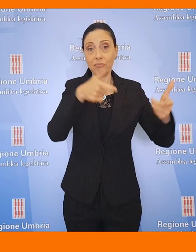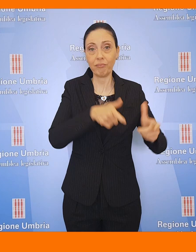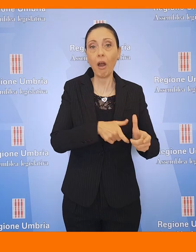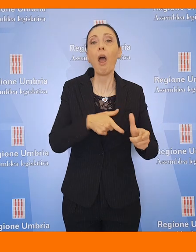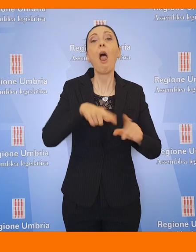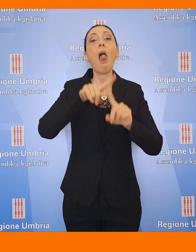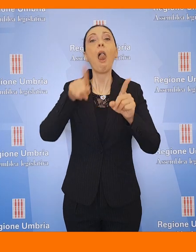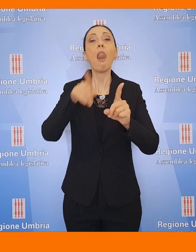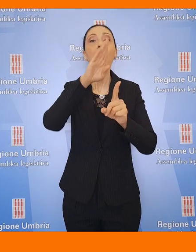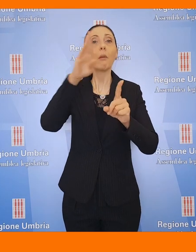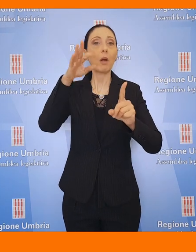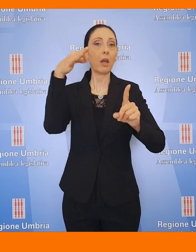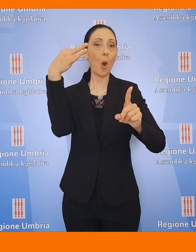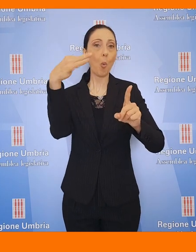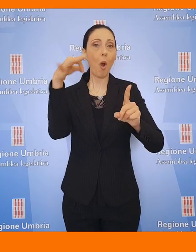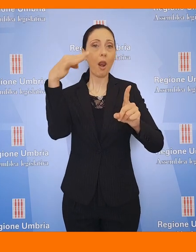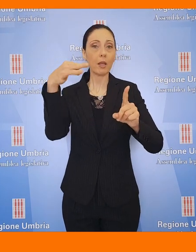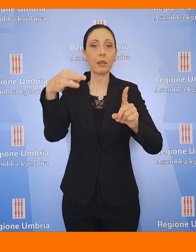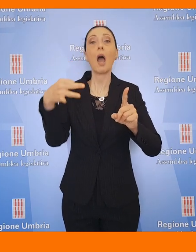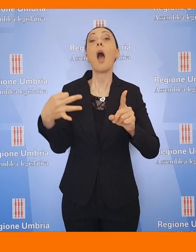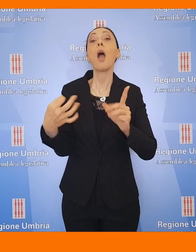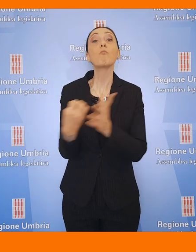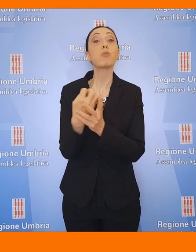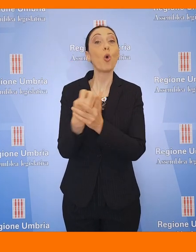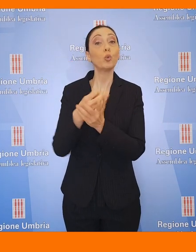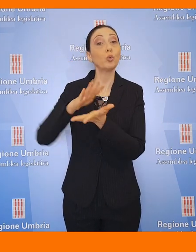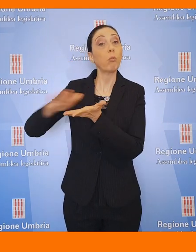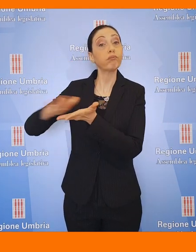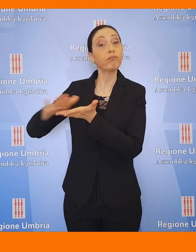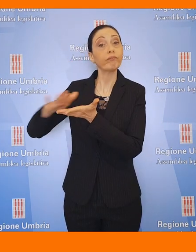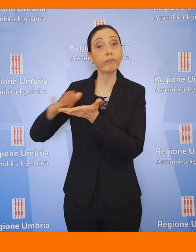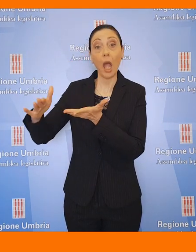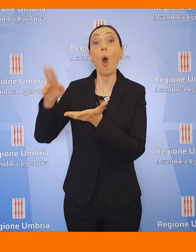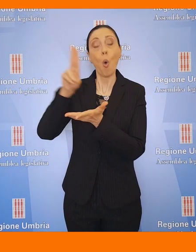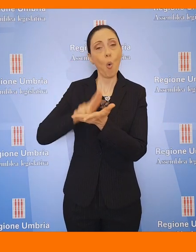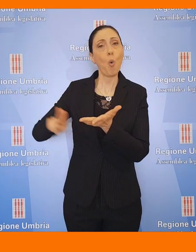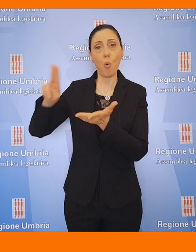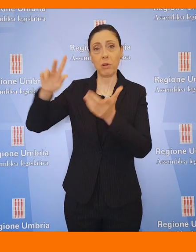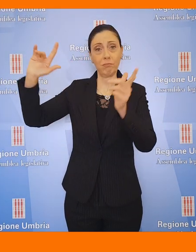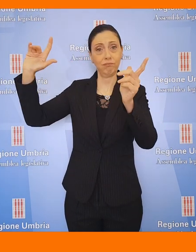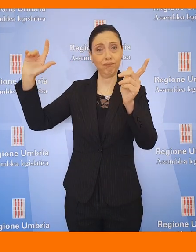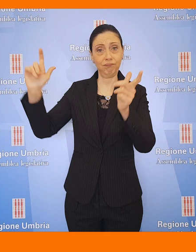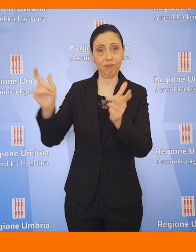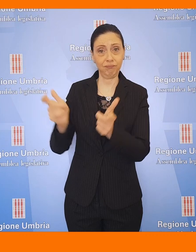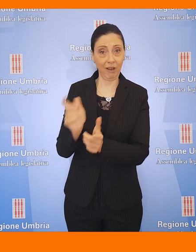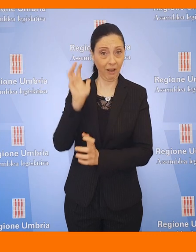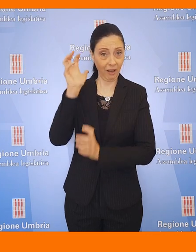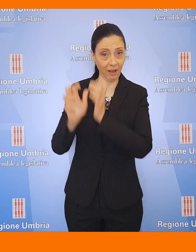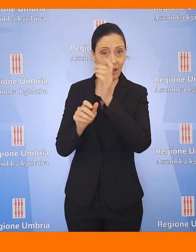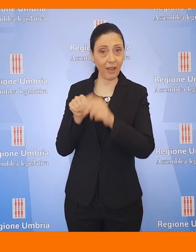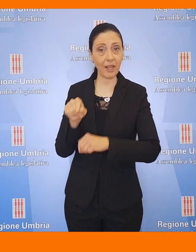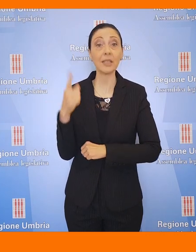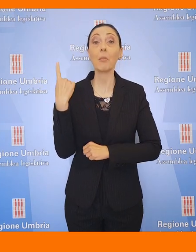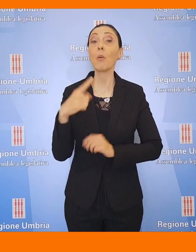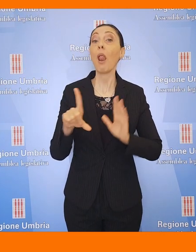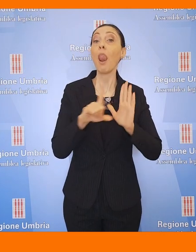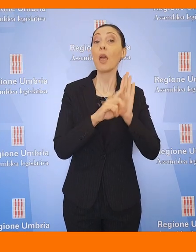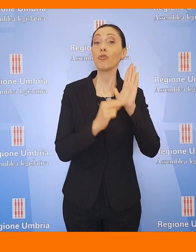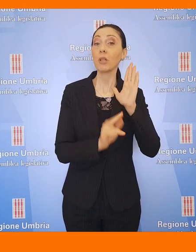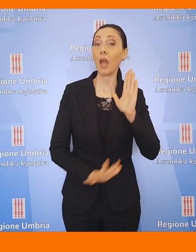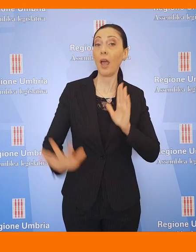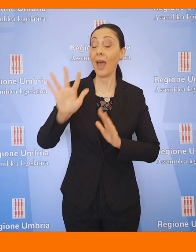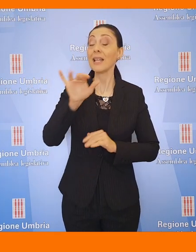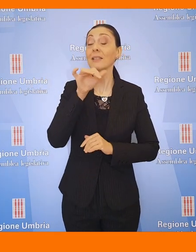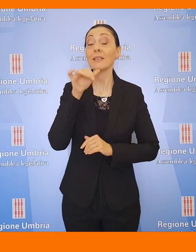ginocchio le librerie di qualità e le produzioni editoriali in Umbria. Anche a livello legislativo regionale occorre perciò